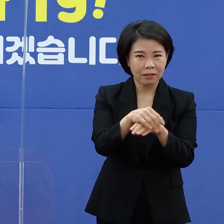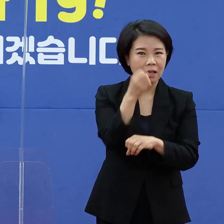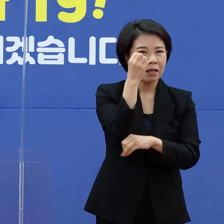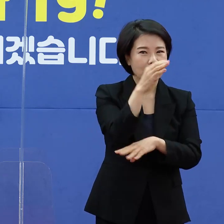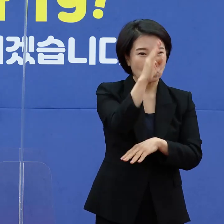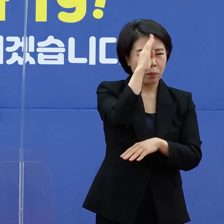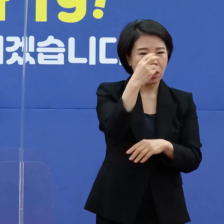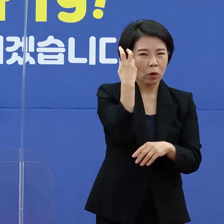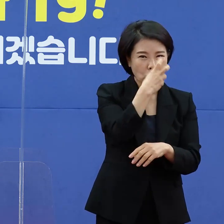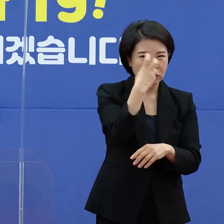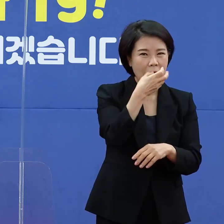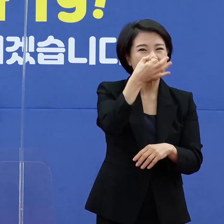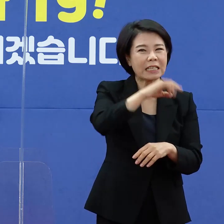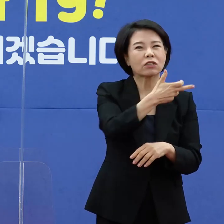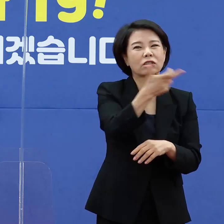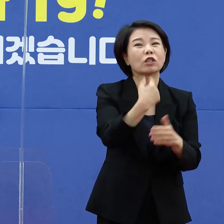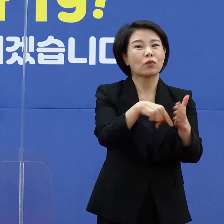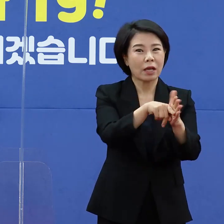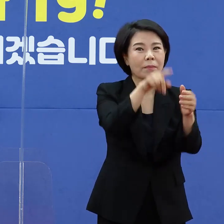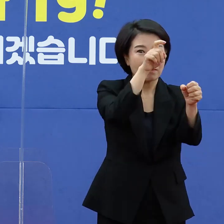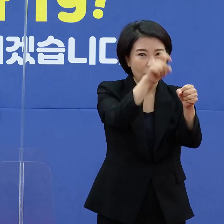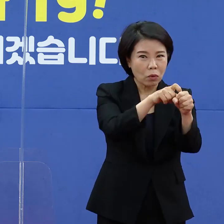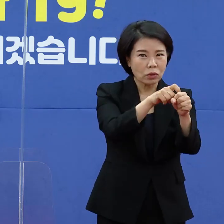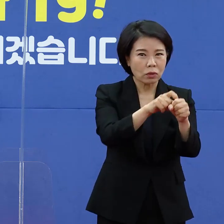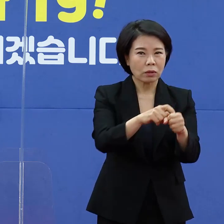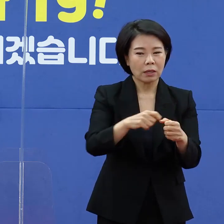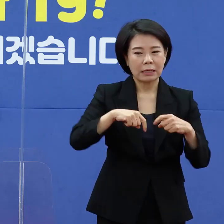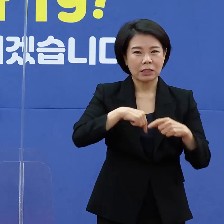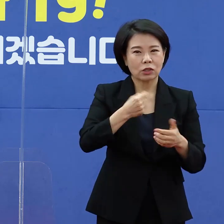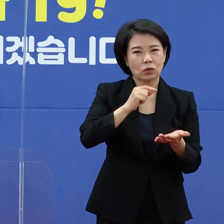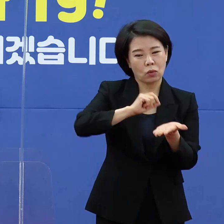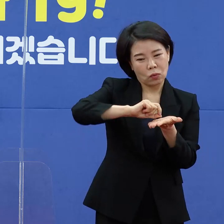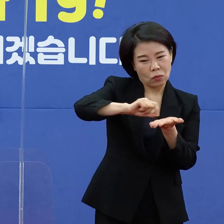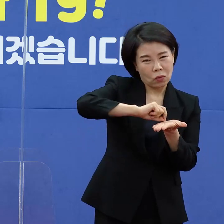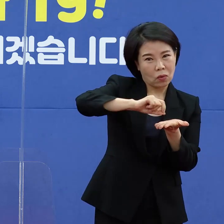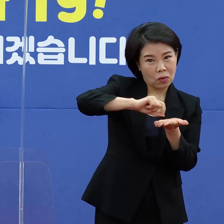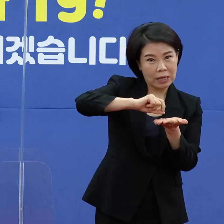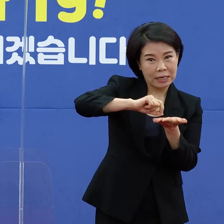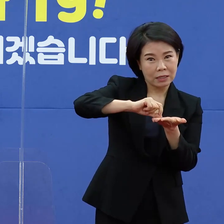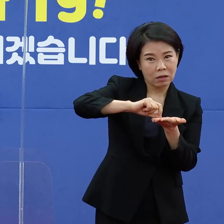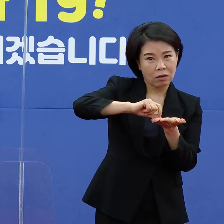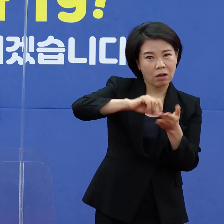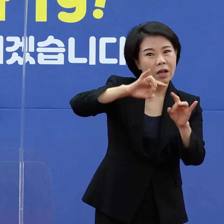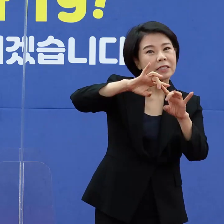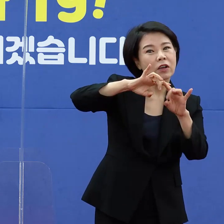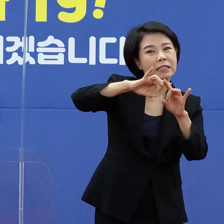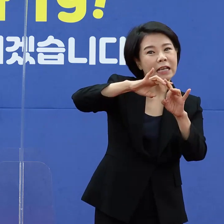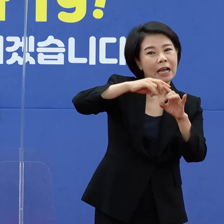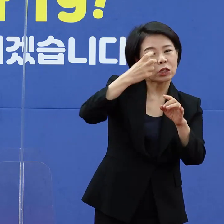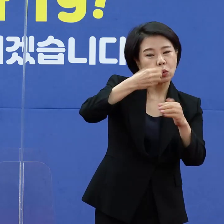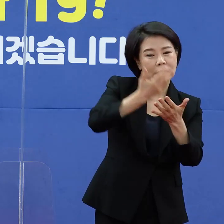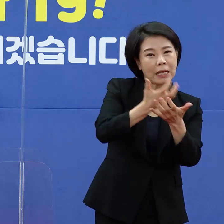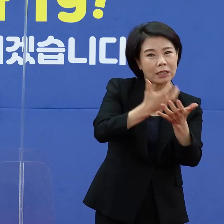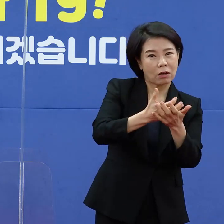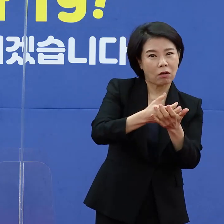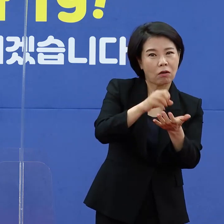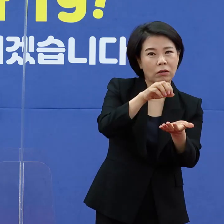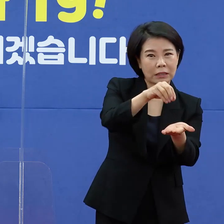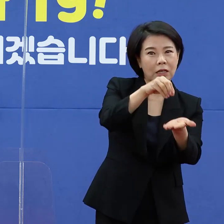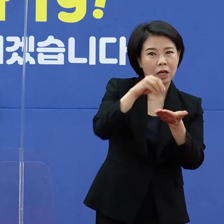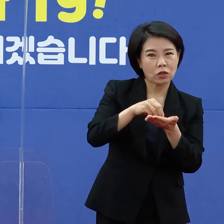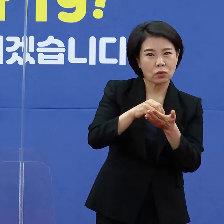역학조사의 효율성을 높이기 위해서 자기기입식 전자역학조사서를 도입하고 조사 항목도